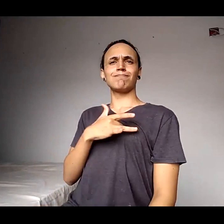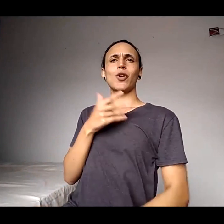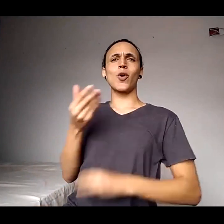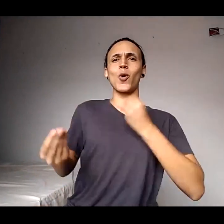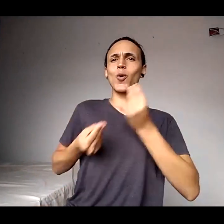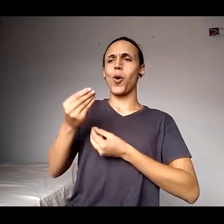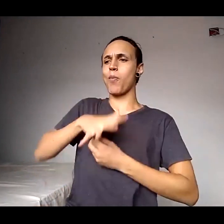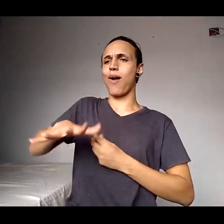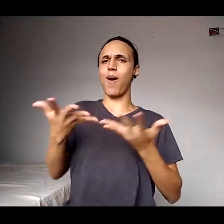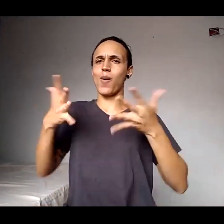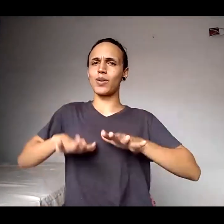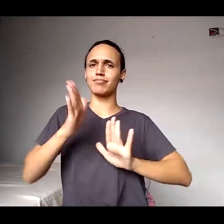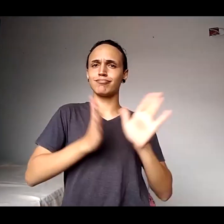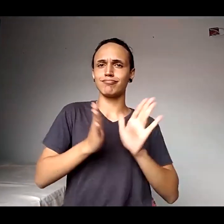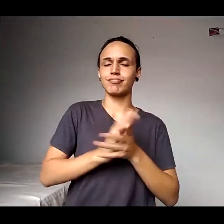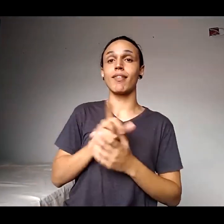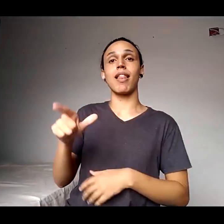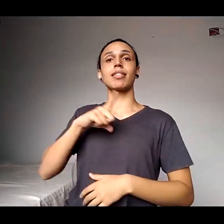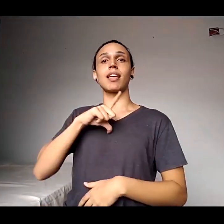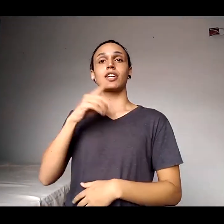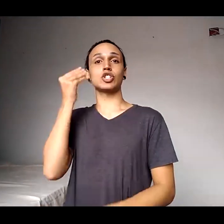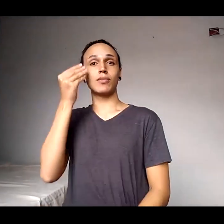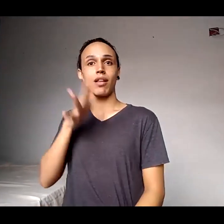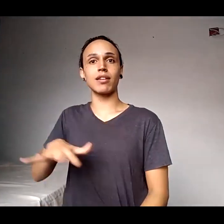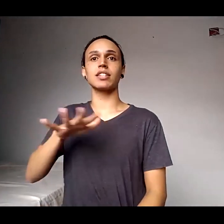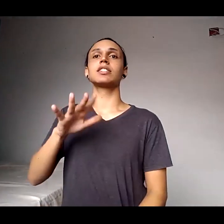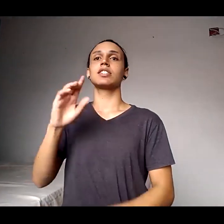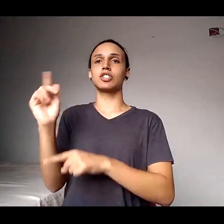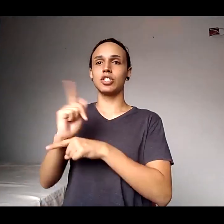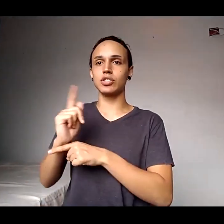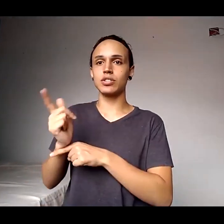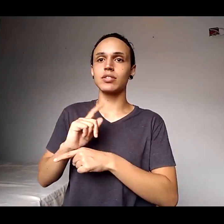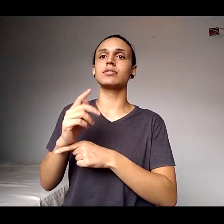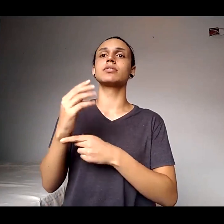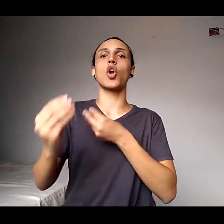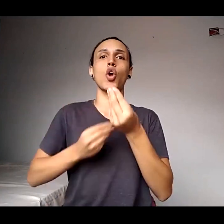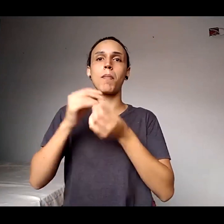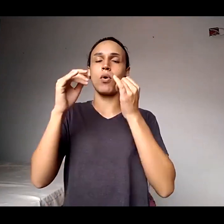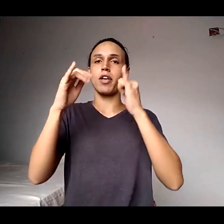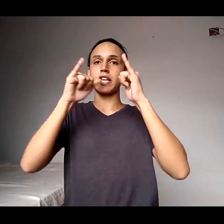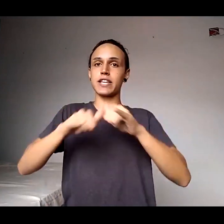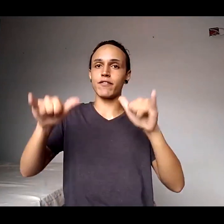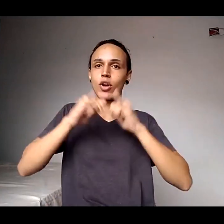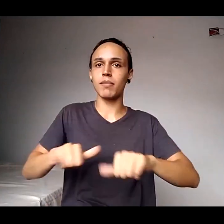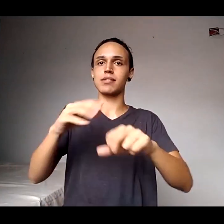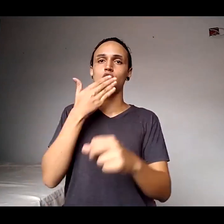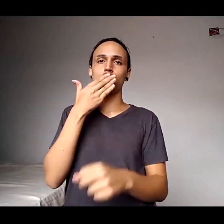experiência em gestão e produção de treinamento em Elane, em formação na modalidade à distância, atua na ENSP, na elaboração de